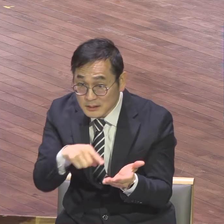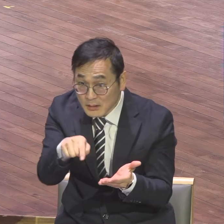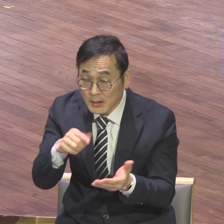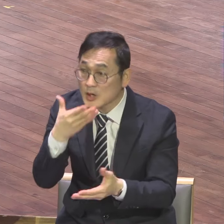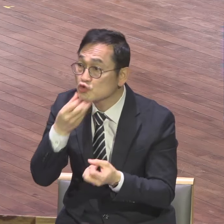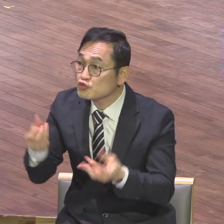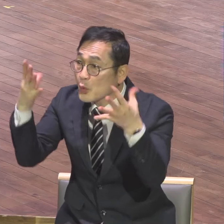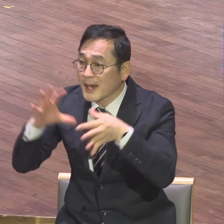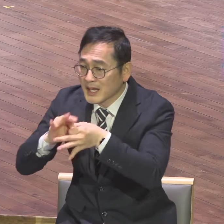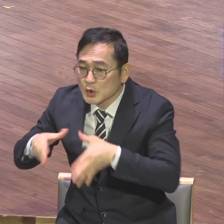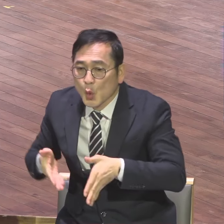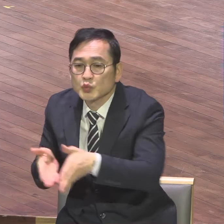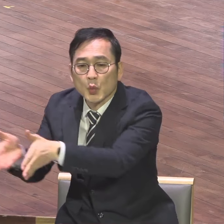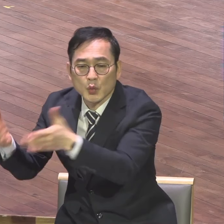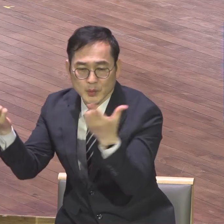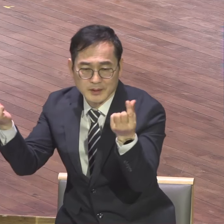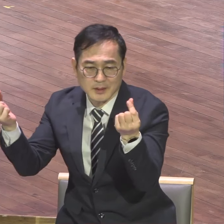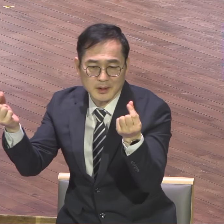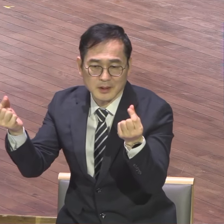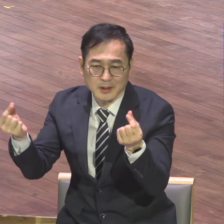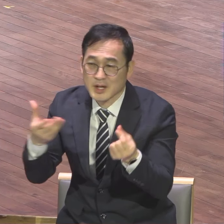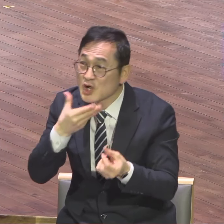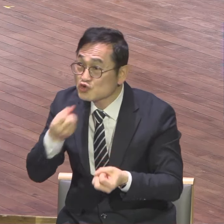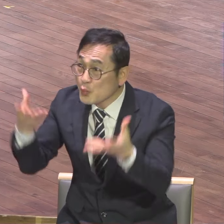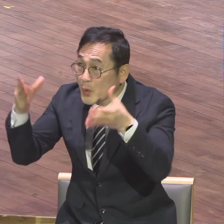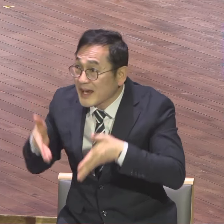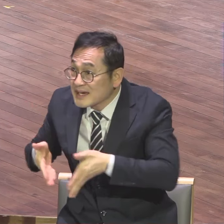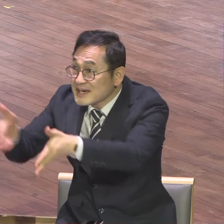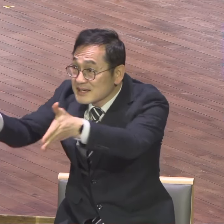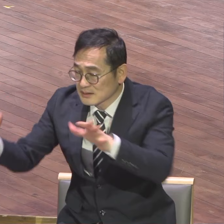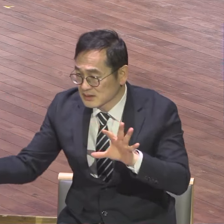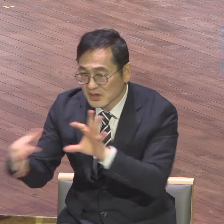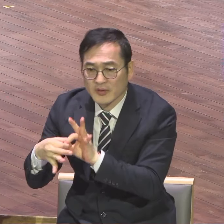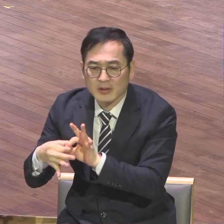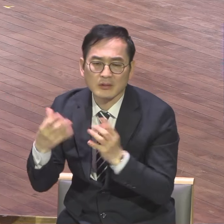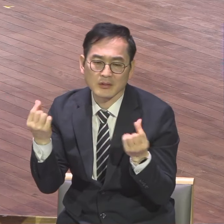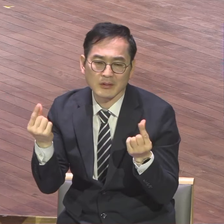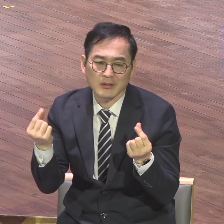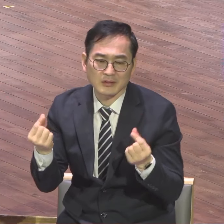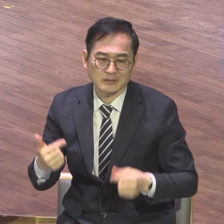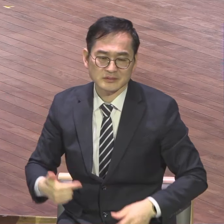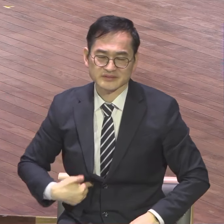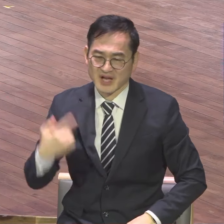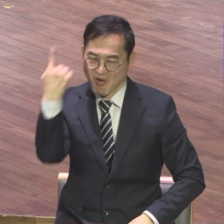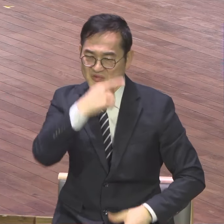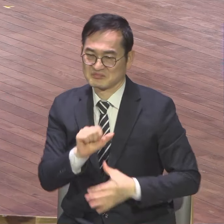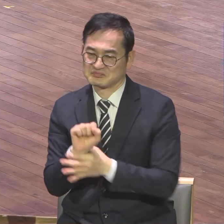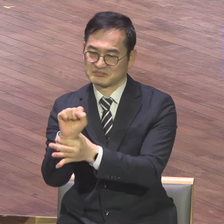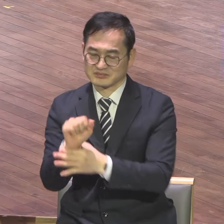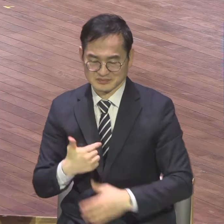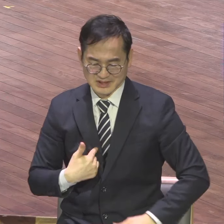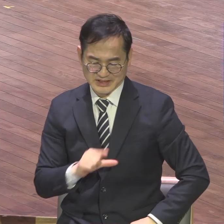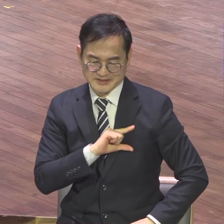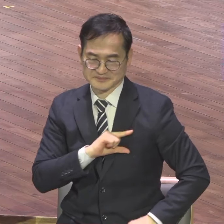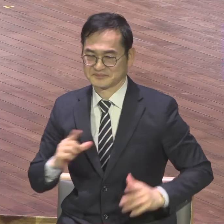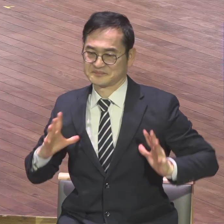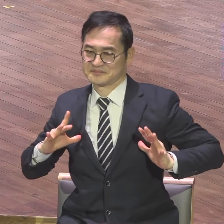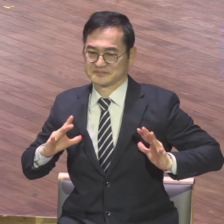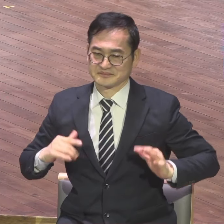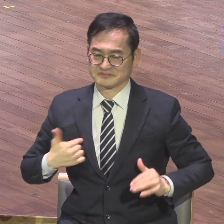그 해에 받을 축복의 통로라니까 직분이 내 이름 내세우고 나를 알아주고 내가 힘이 이거